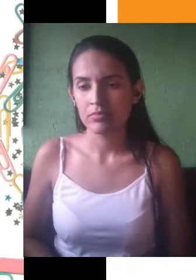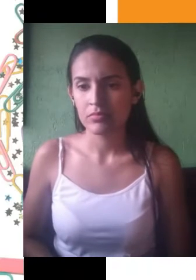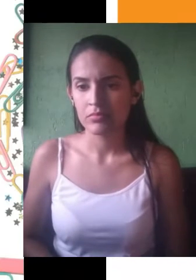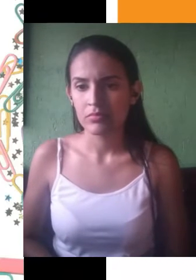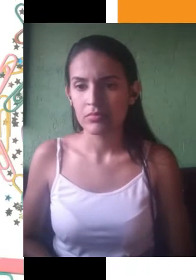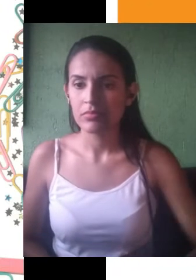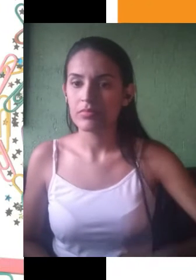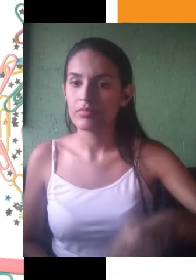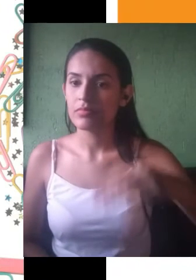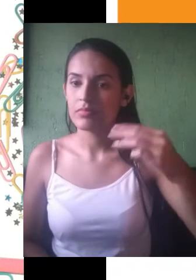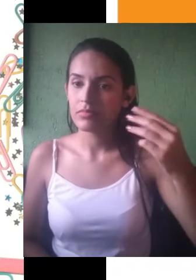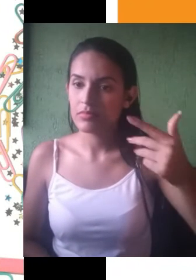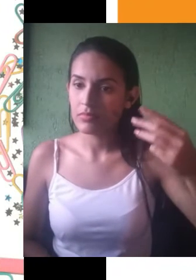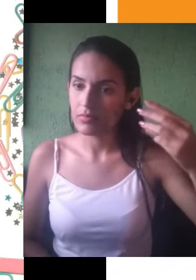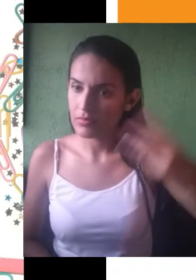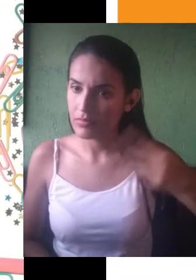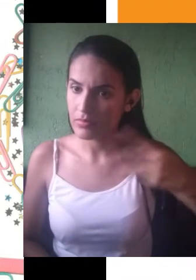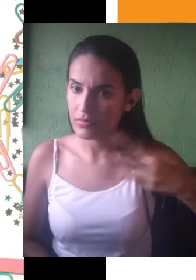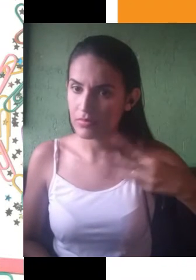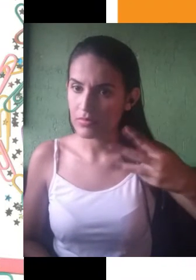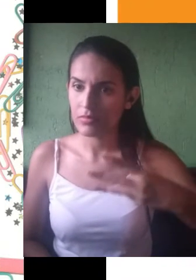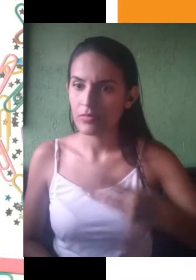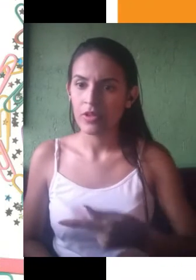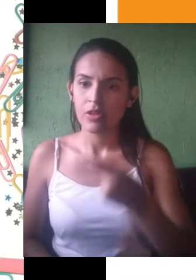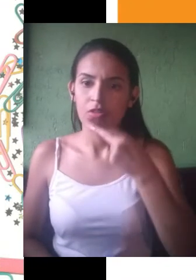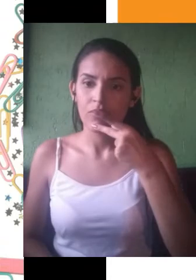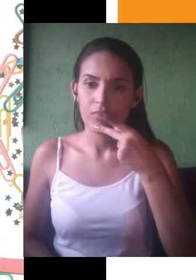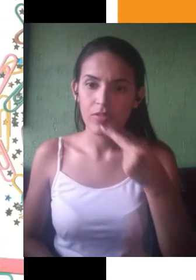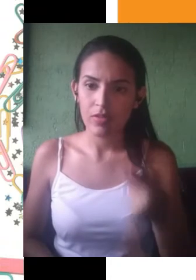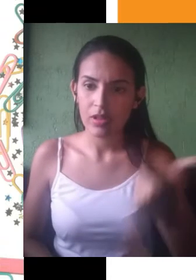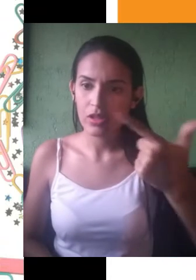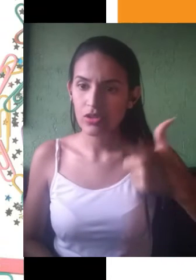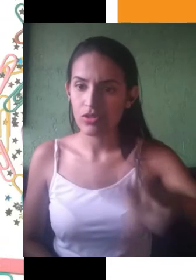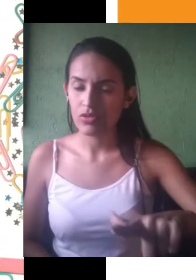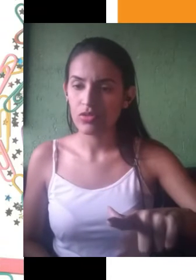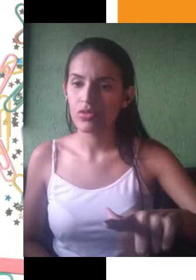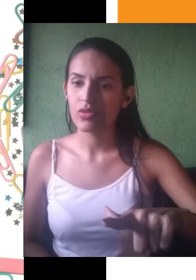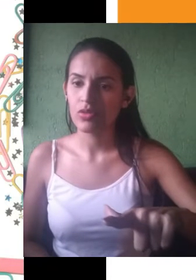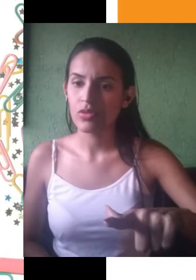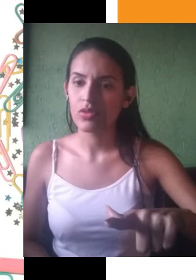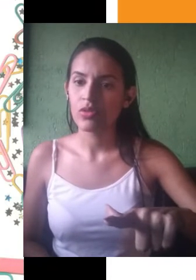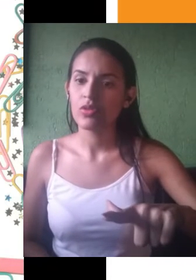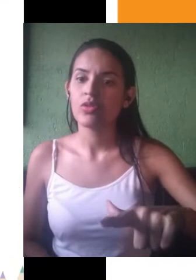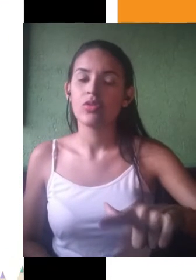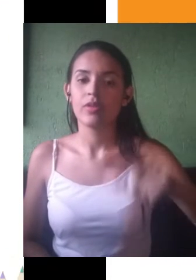Três, repetir e relacionar a ideia central a outras ideias. Escrever suas próprias reflexões. Já